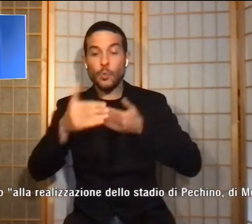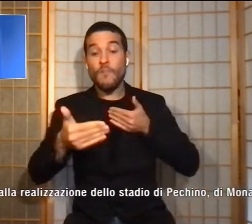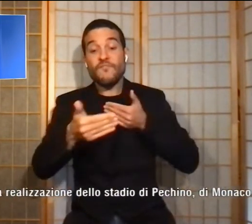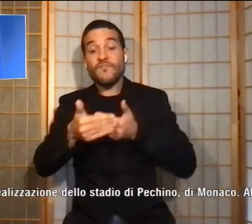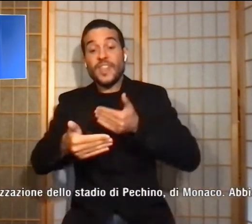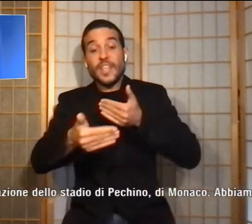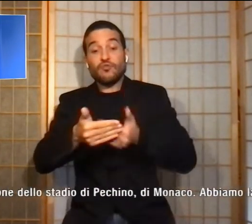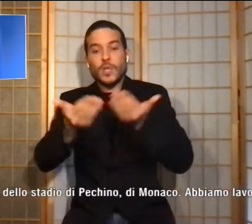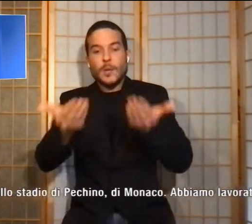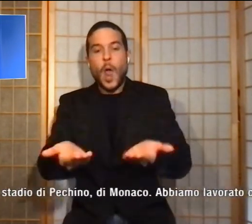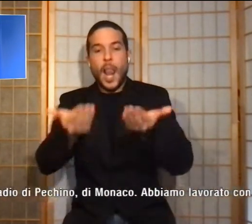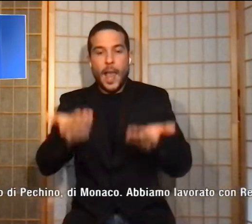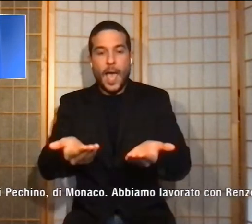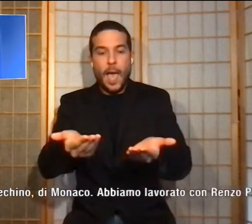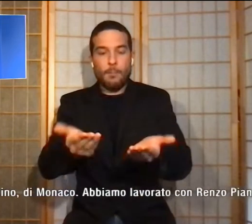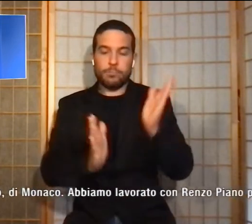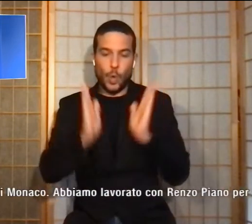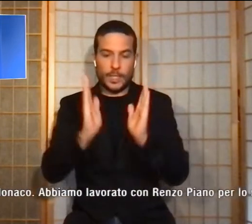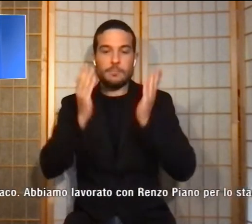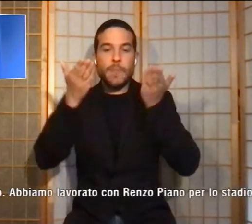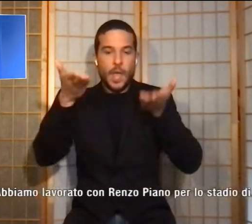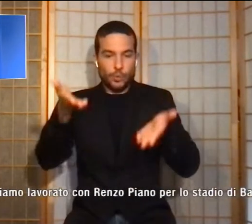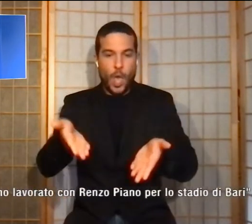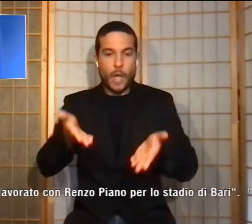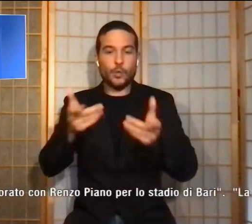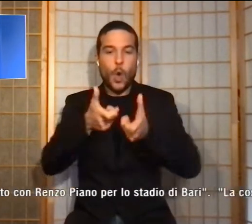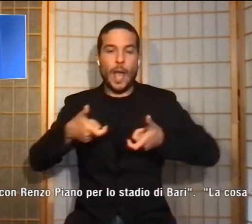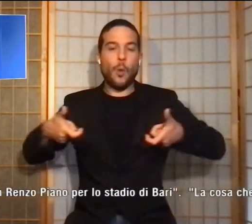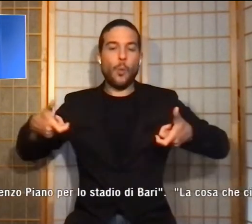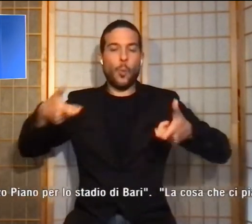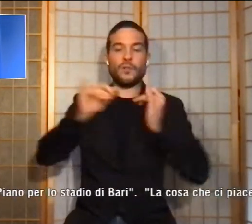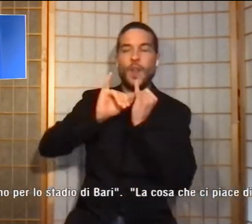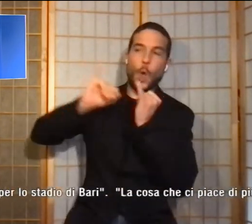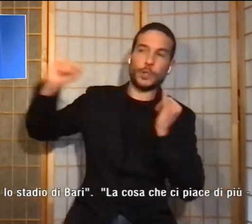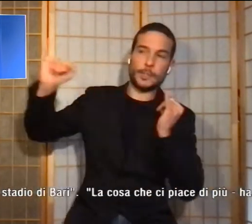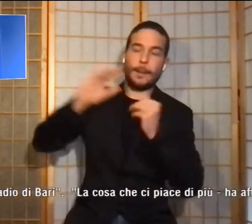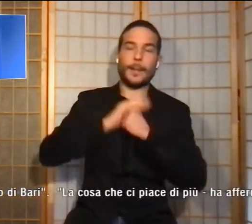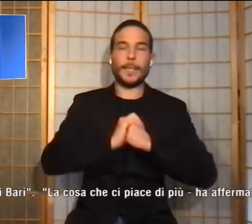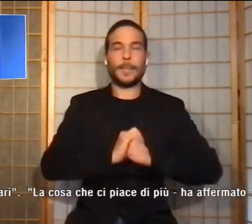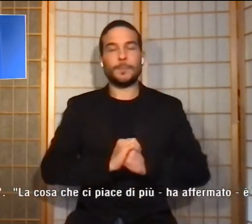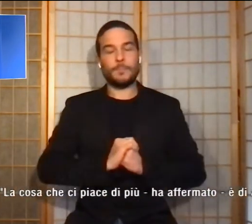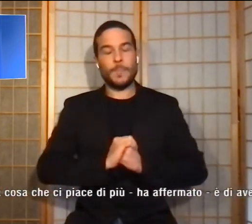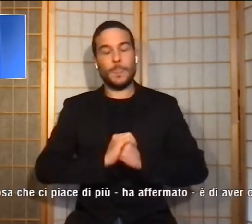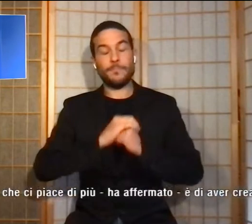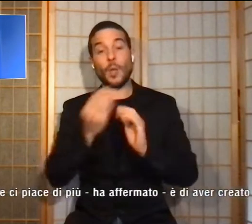configurazione attuale che ha le curve molto lontane. Porteremo i tifosi vicino al